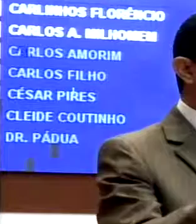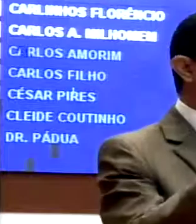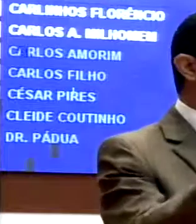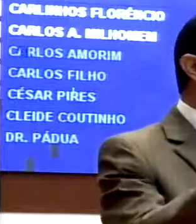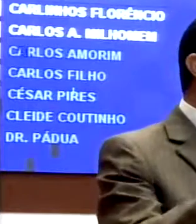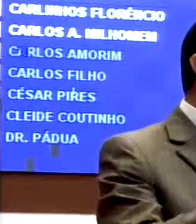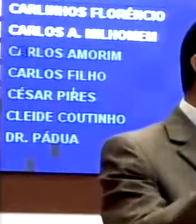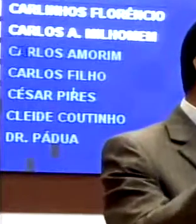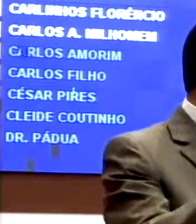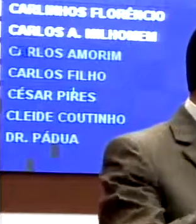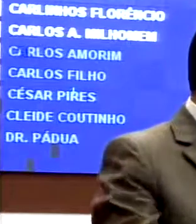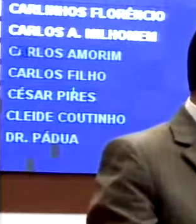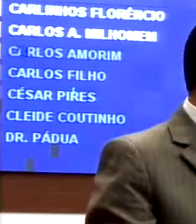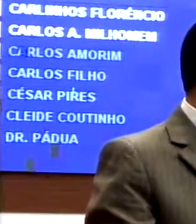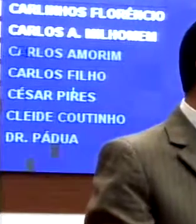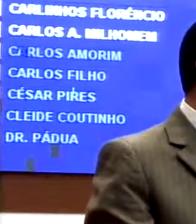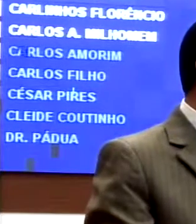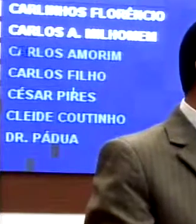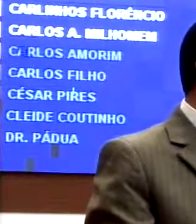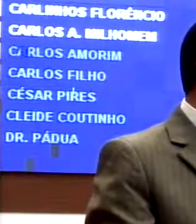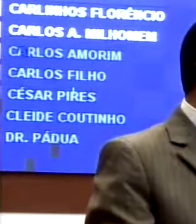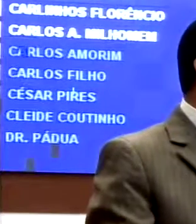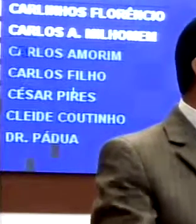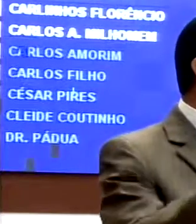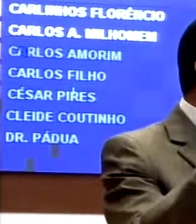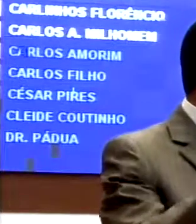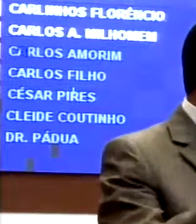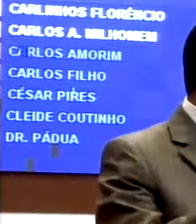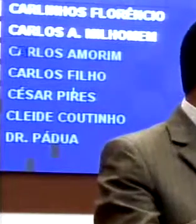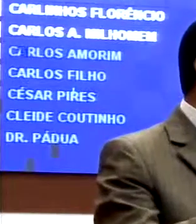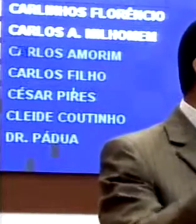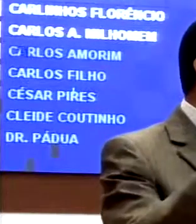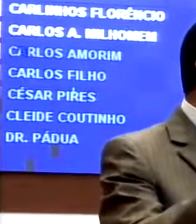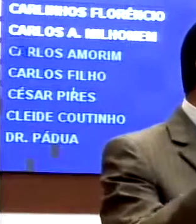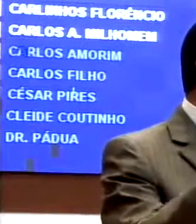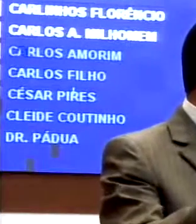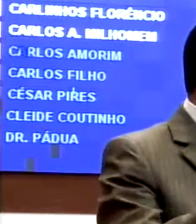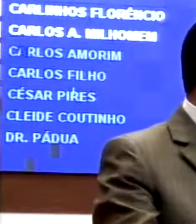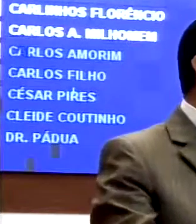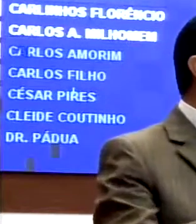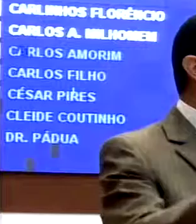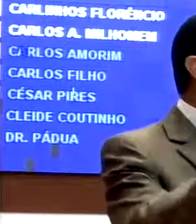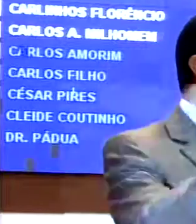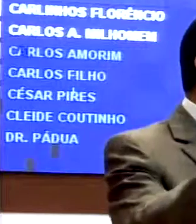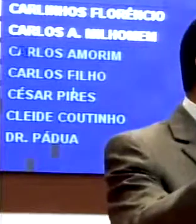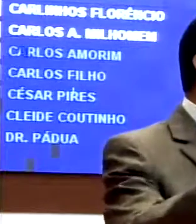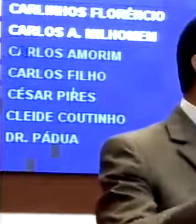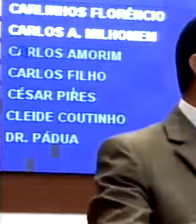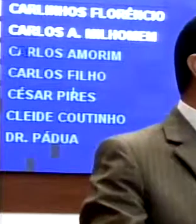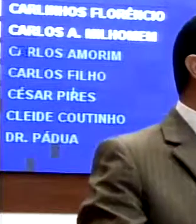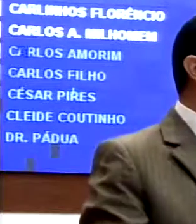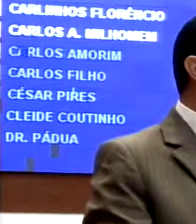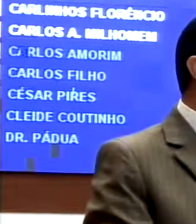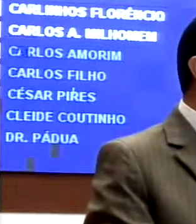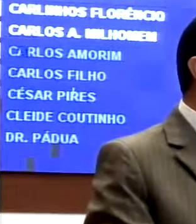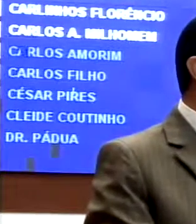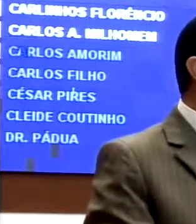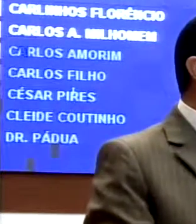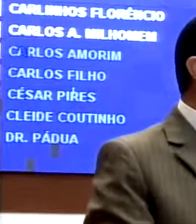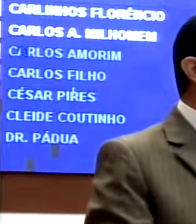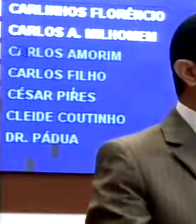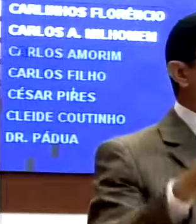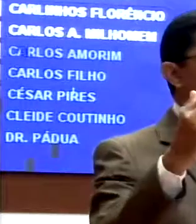vítimas da ditadura nesse país. E ainda há aqueles que insistem em dizer que não houve ditadura no Brasil.